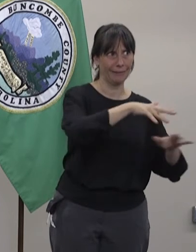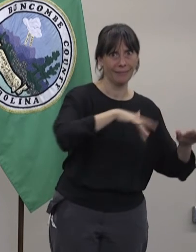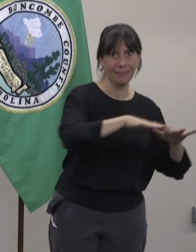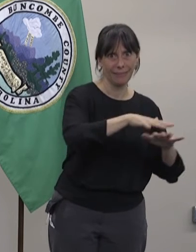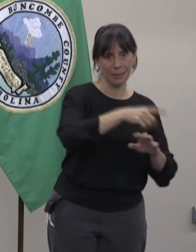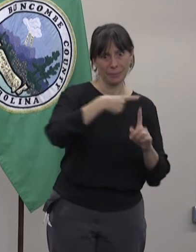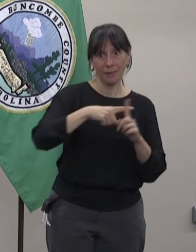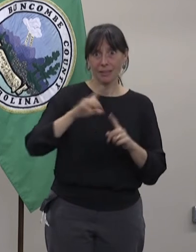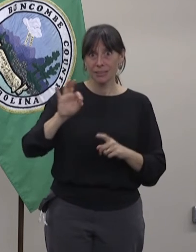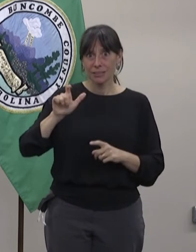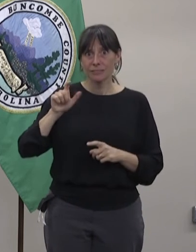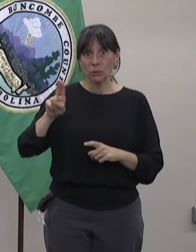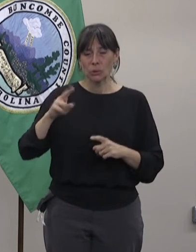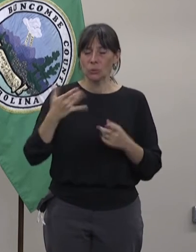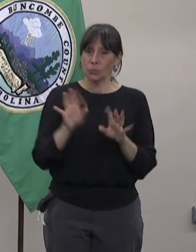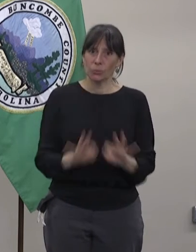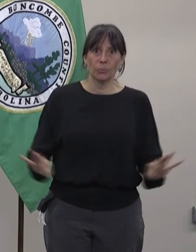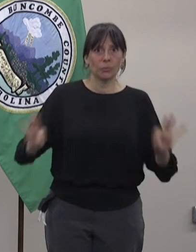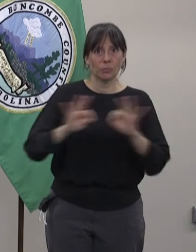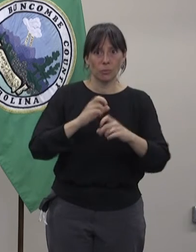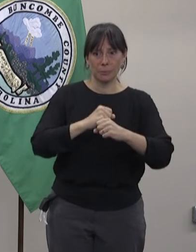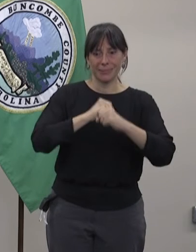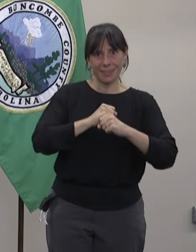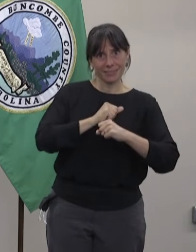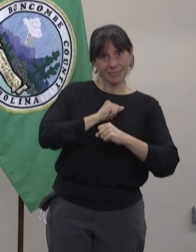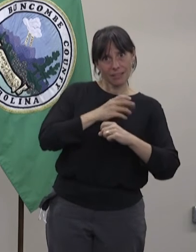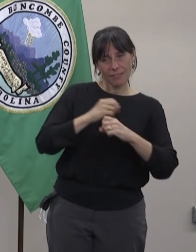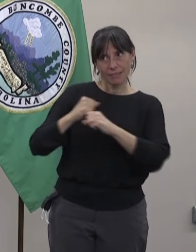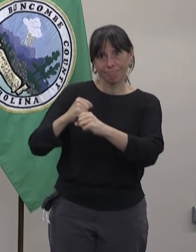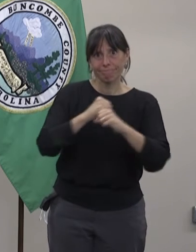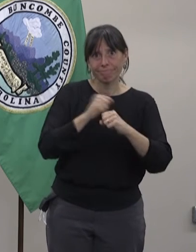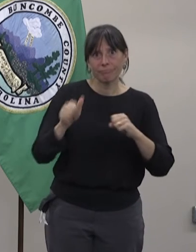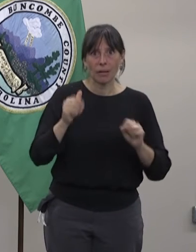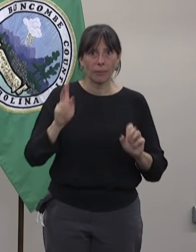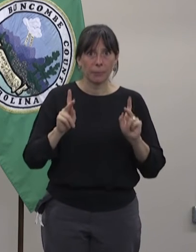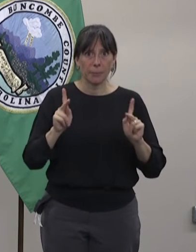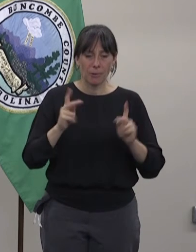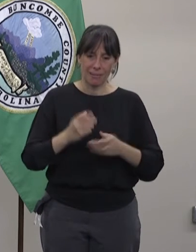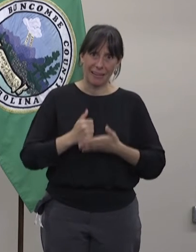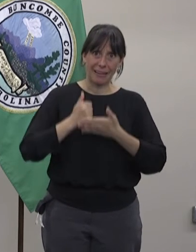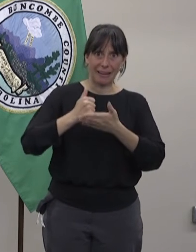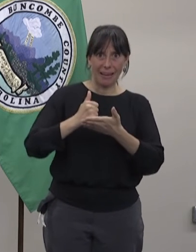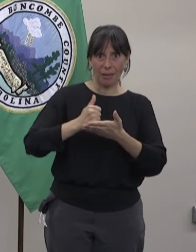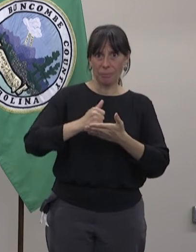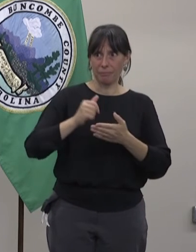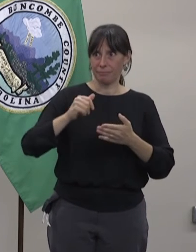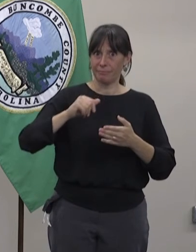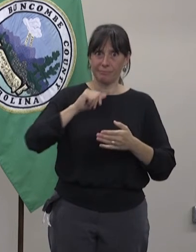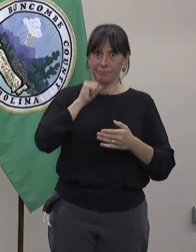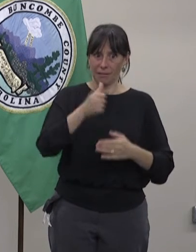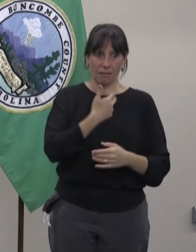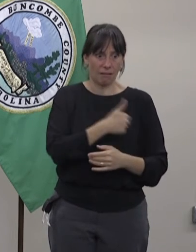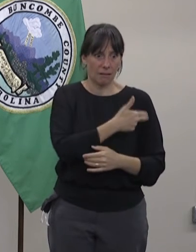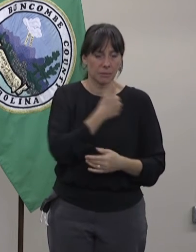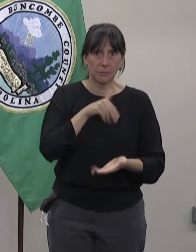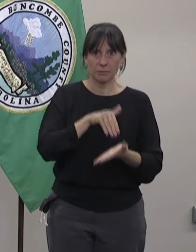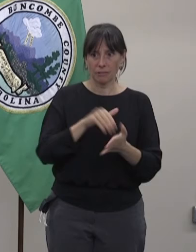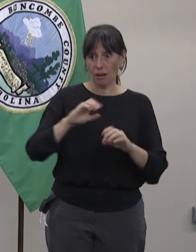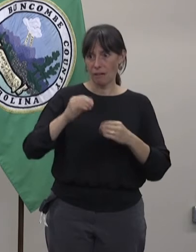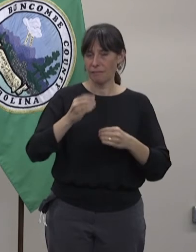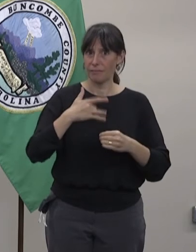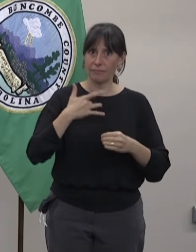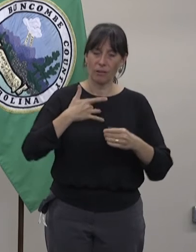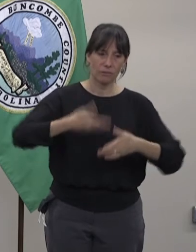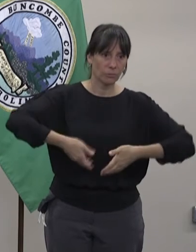Con el COVID-19 en nuestra comunidad, teniendo la vacuna de la gripe es más importante que nunca